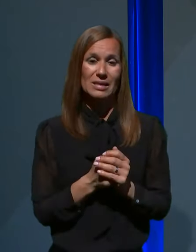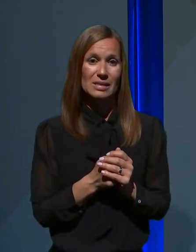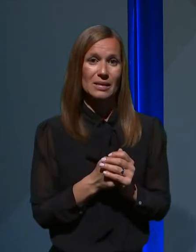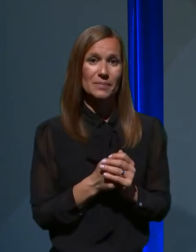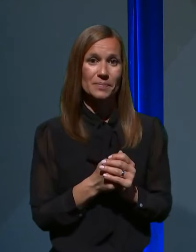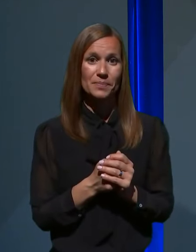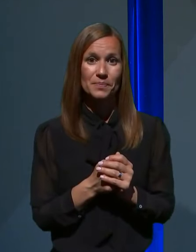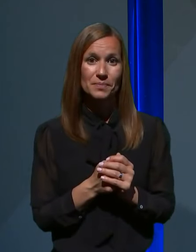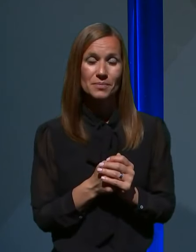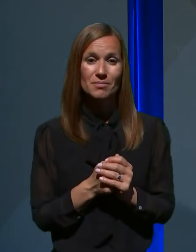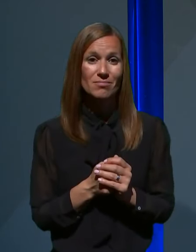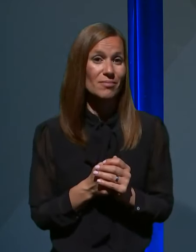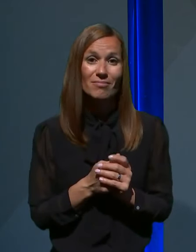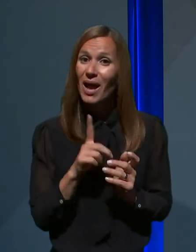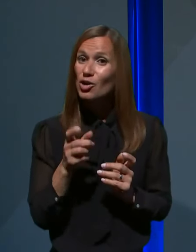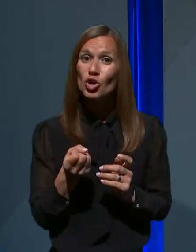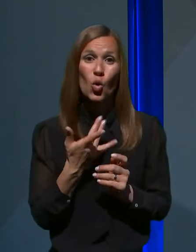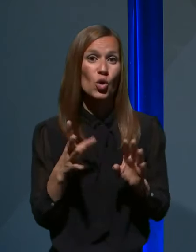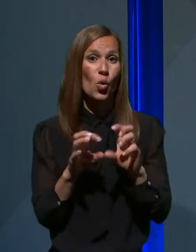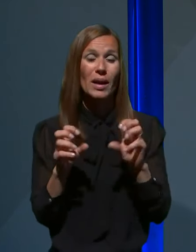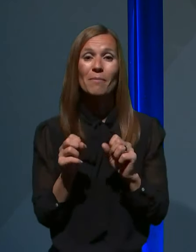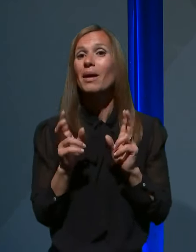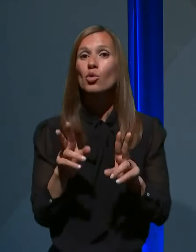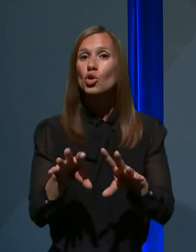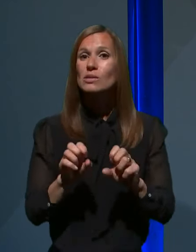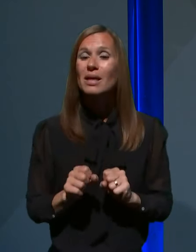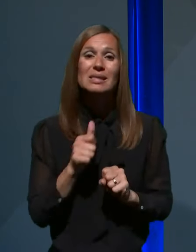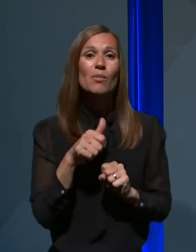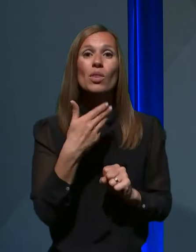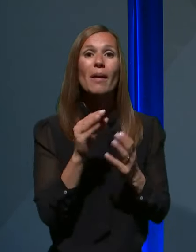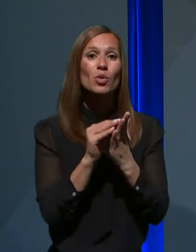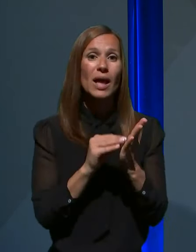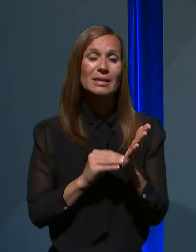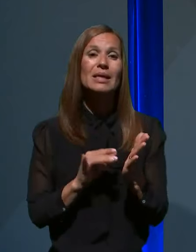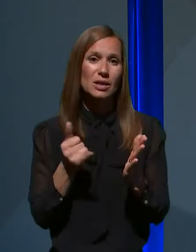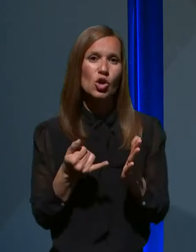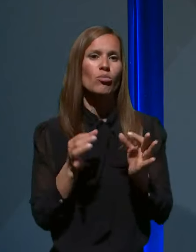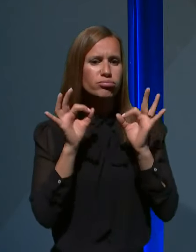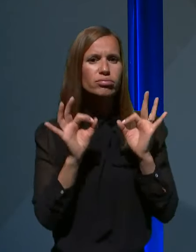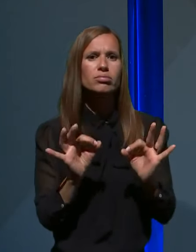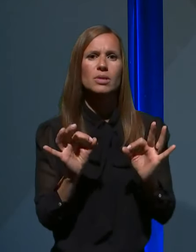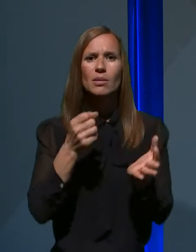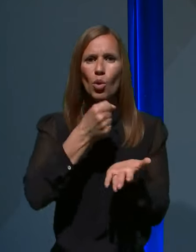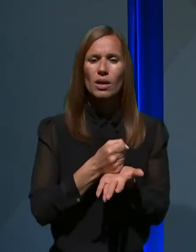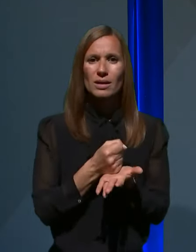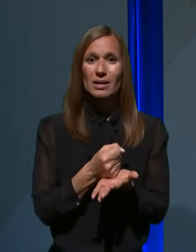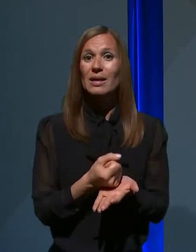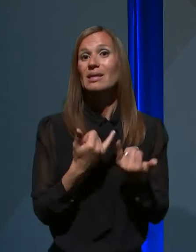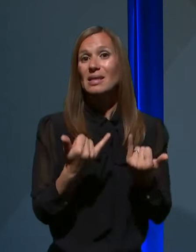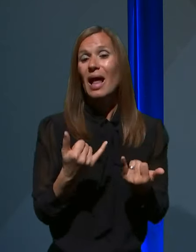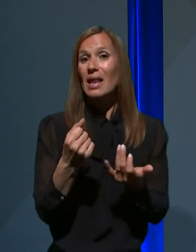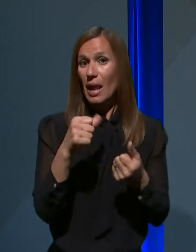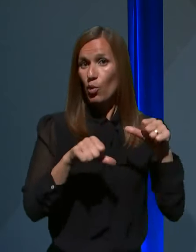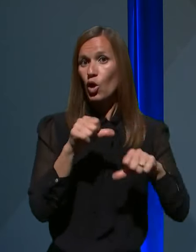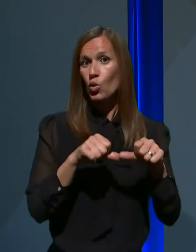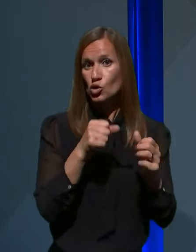da je kakršne koli ukrepe možno sprejemati samo na podatkih, ki so verodostojni in potrjeni, trenutno pač laboratorijsko potrjeni,